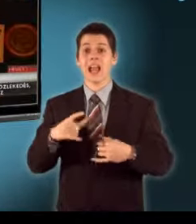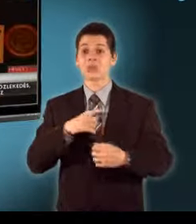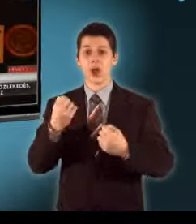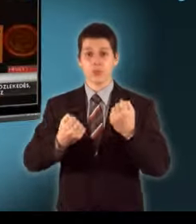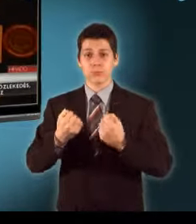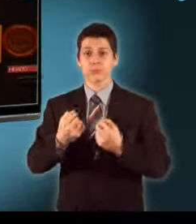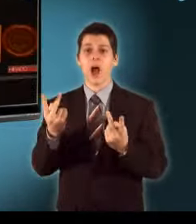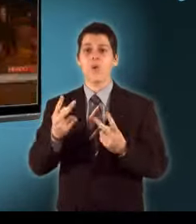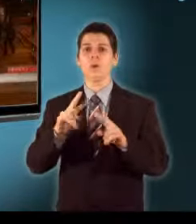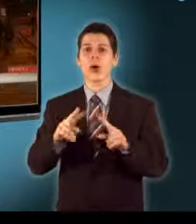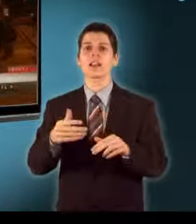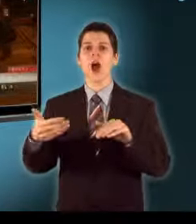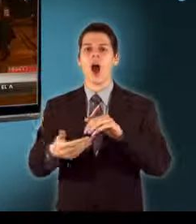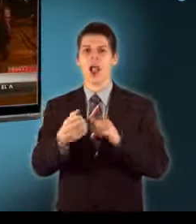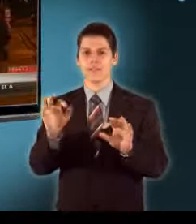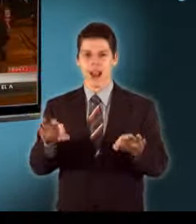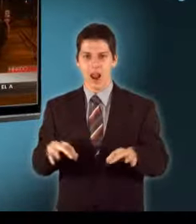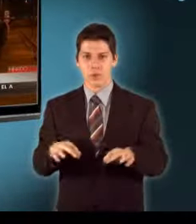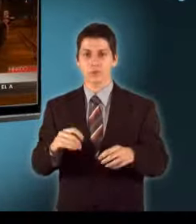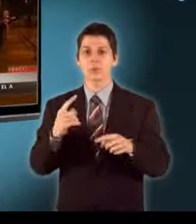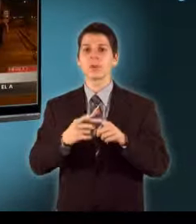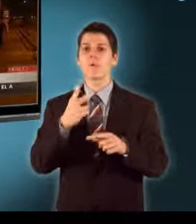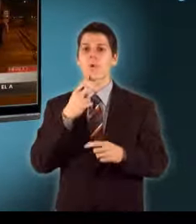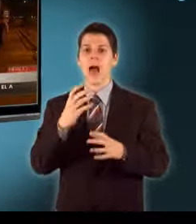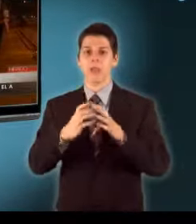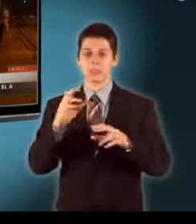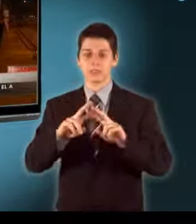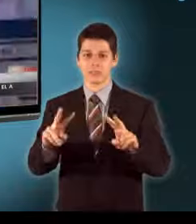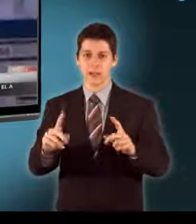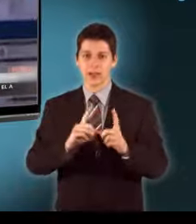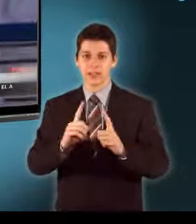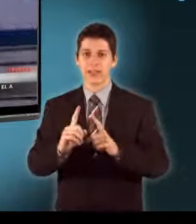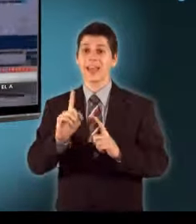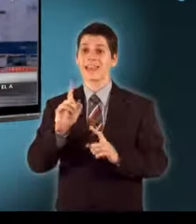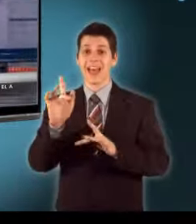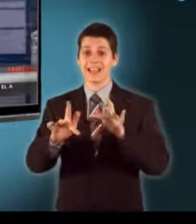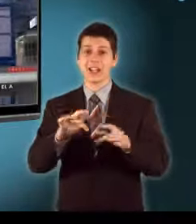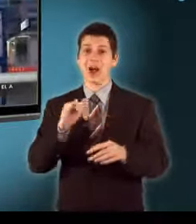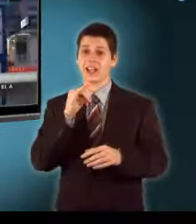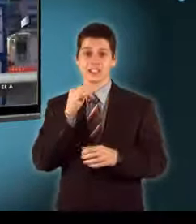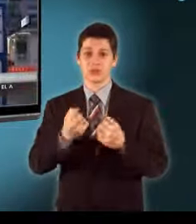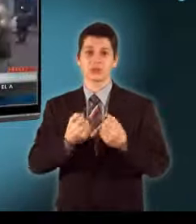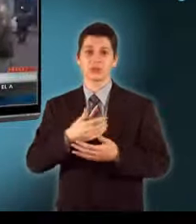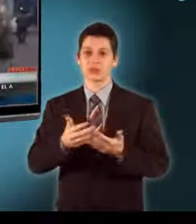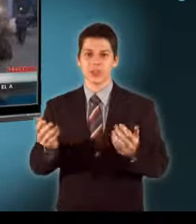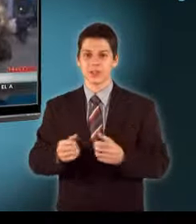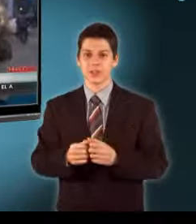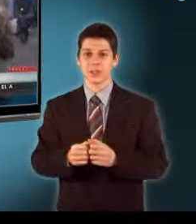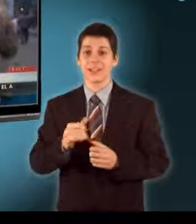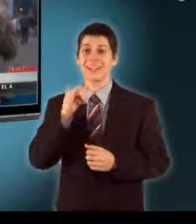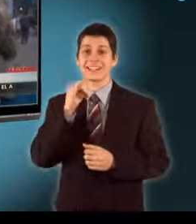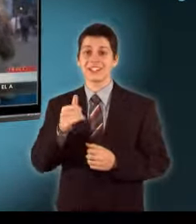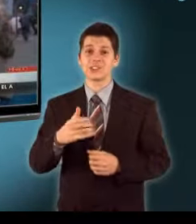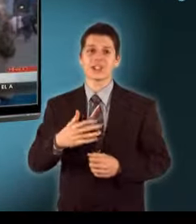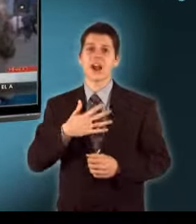jártak a buszok, ahol a BKV alvállalkozói dolgoztak És ahová volán buszokat állítottak be De volt, ahol semmi sem járt Nincs járat,